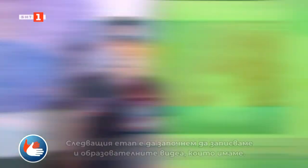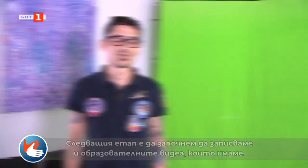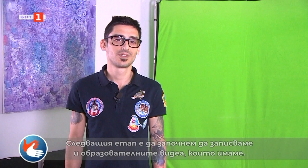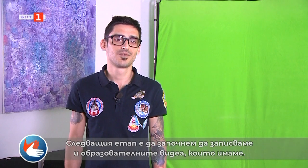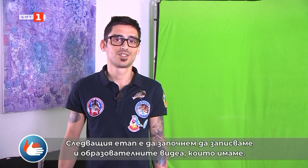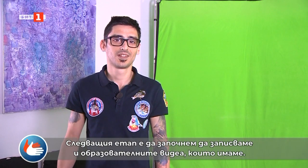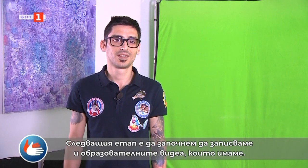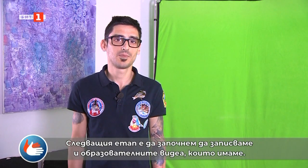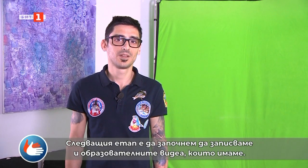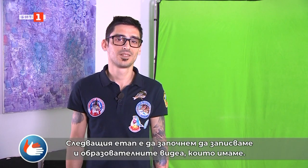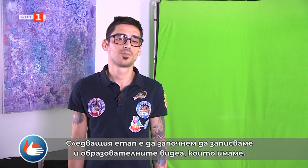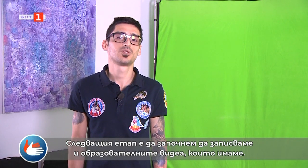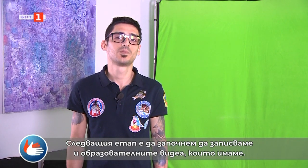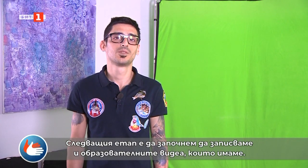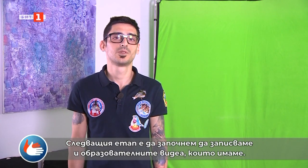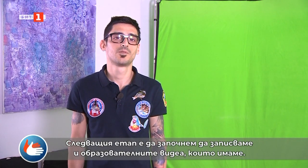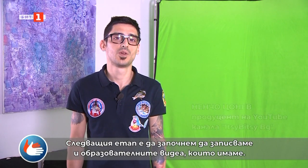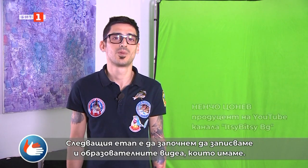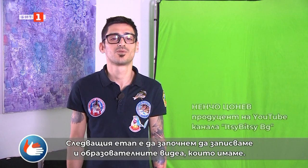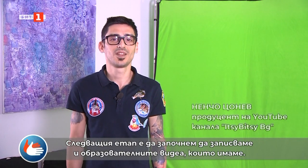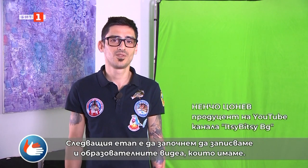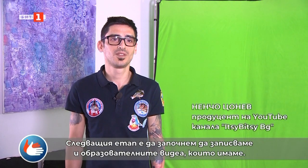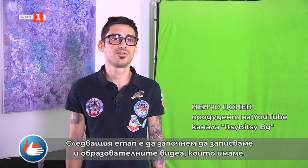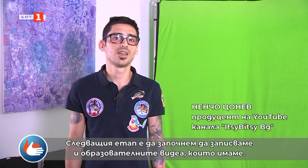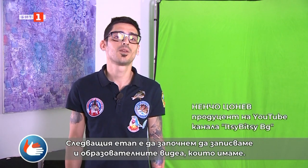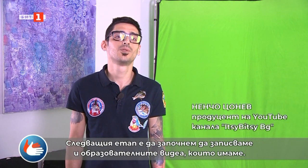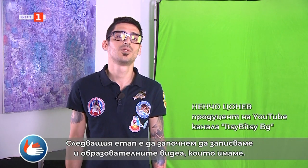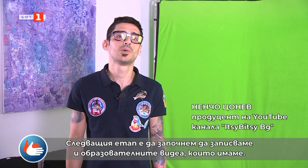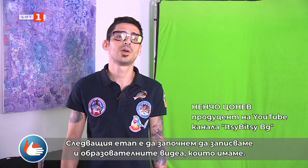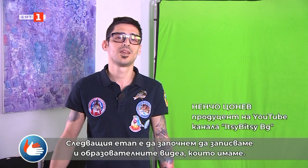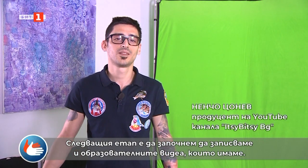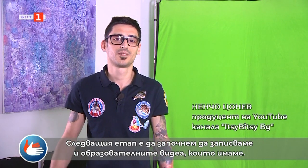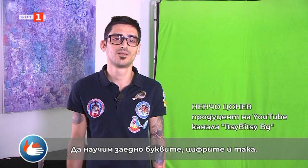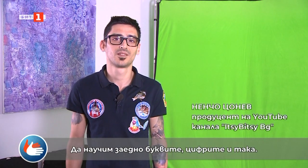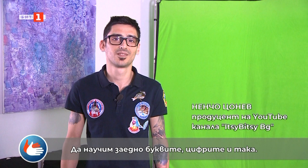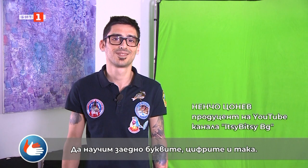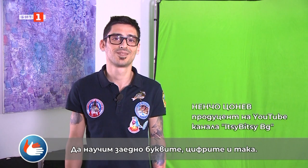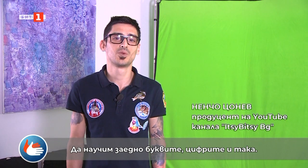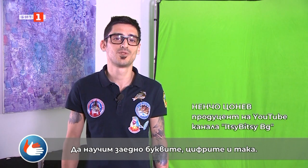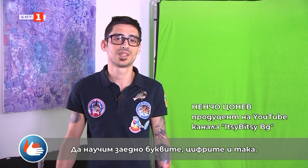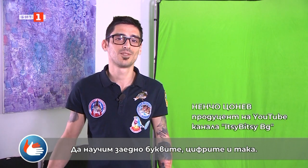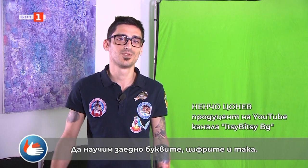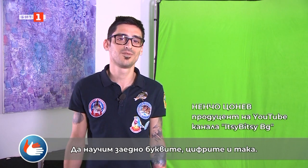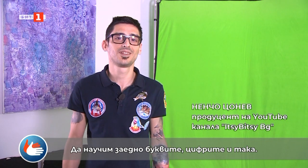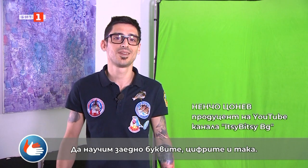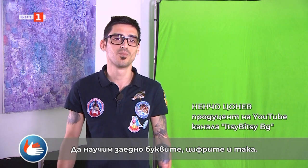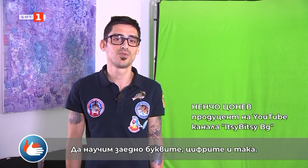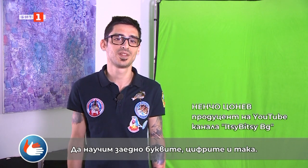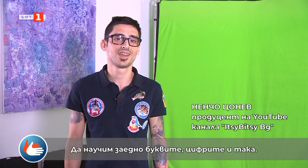Следващият етап е да започнем да записваме и образователните видеа, които имаме, да научим заедно цифрите, буквите